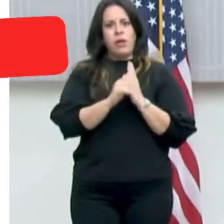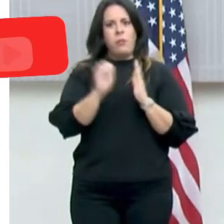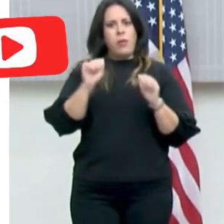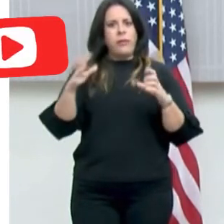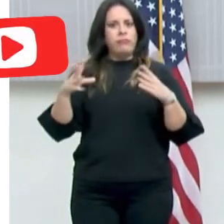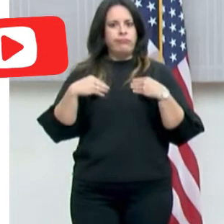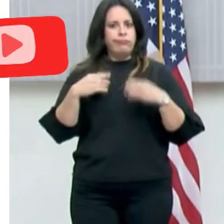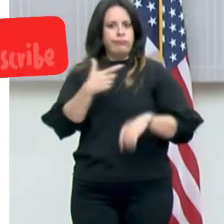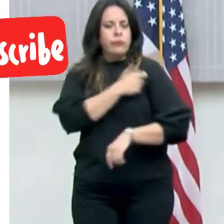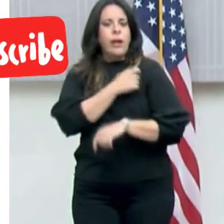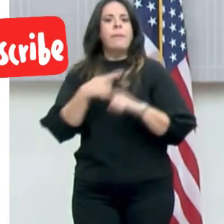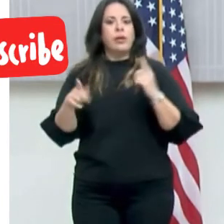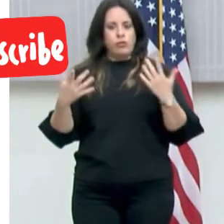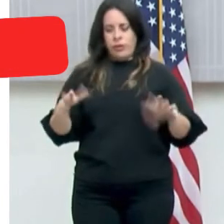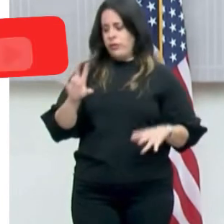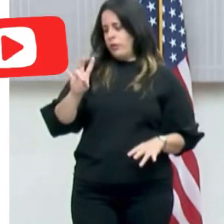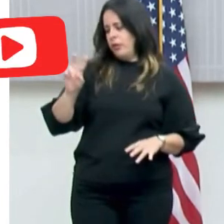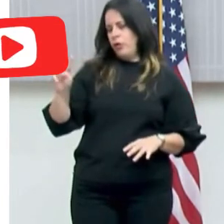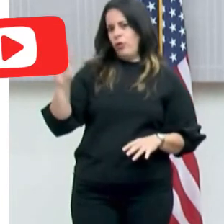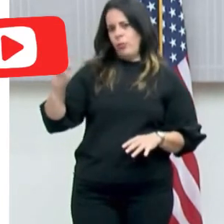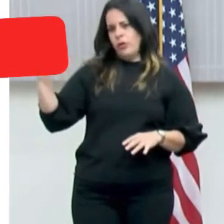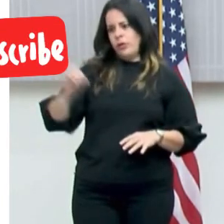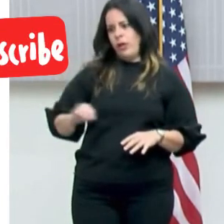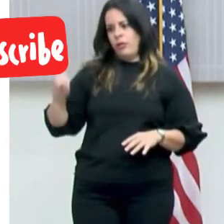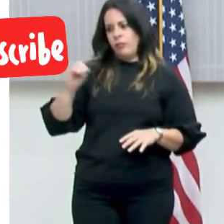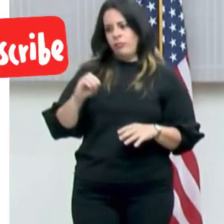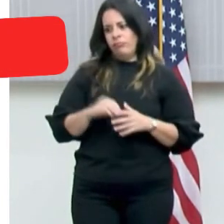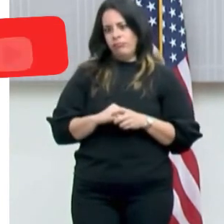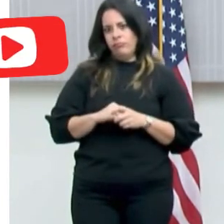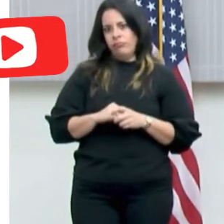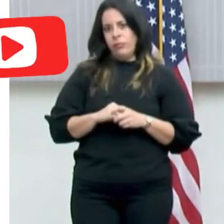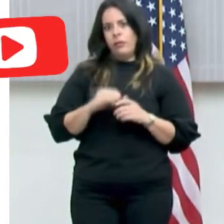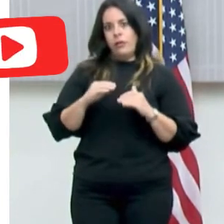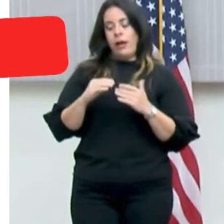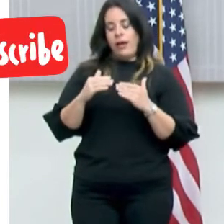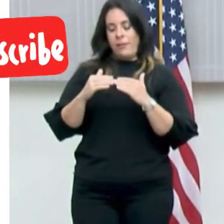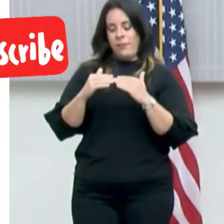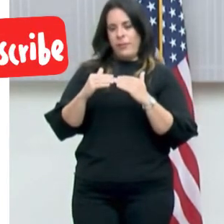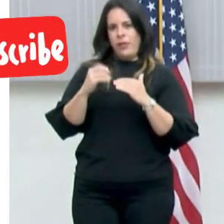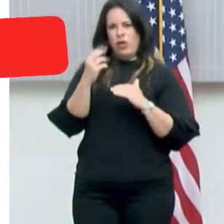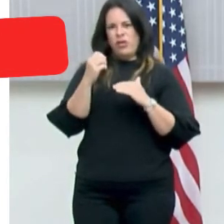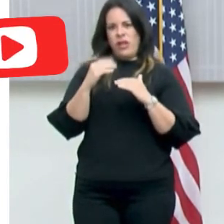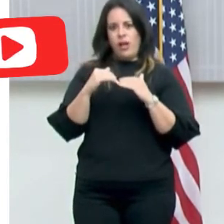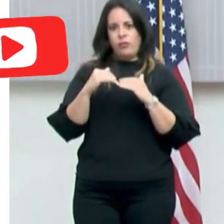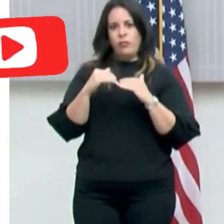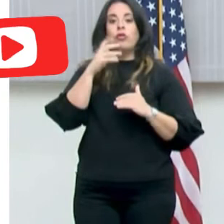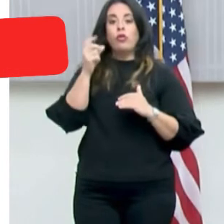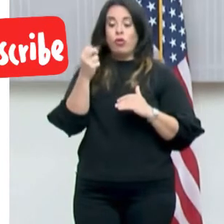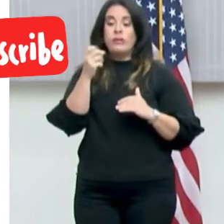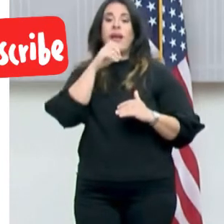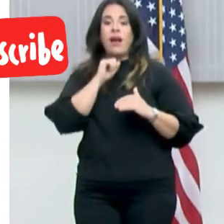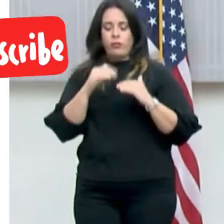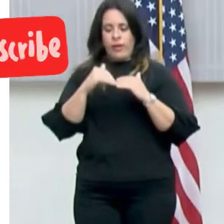ya estamos a nivel de 70%, de 12 años hacia arriba. O sea que estamos